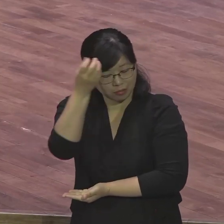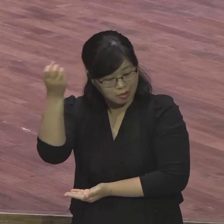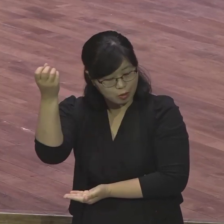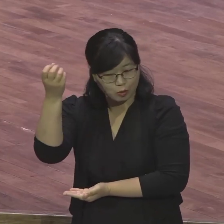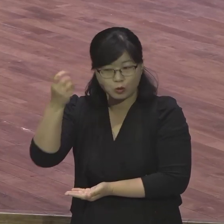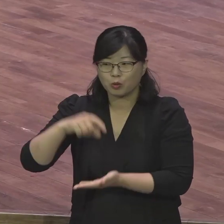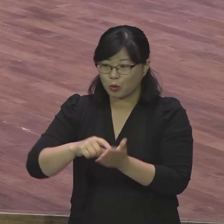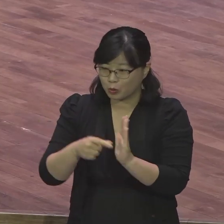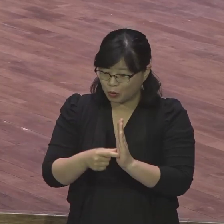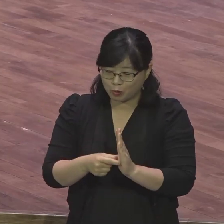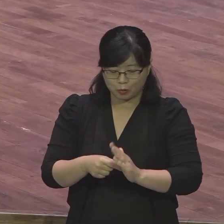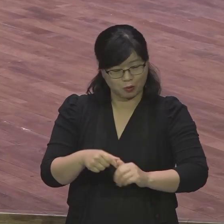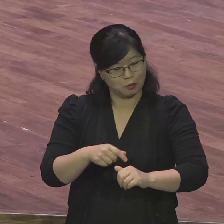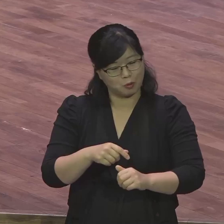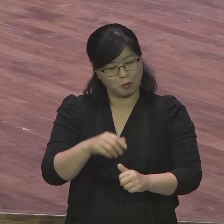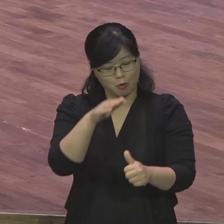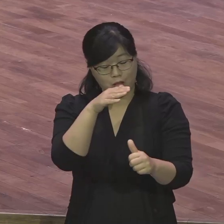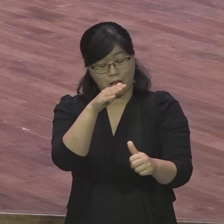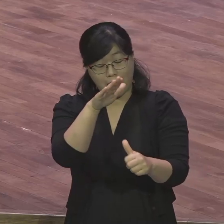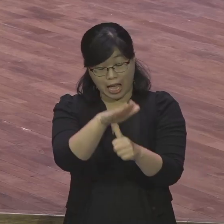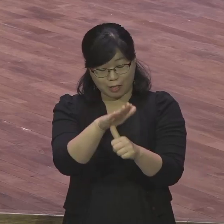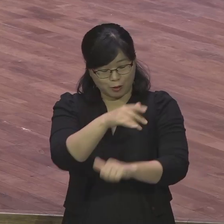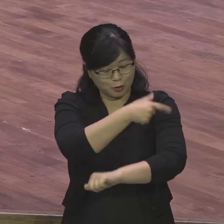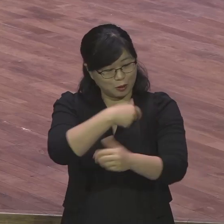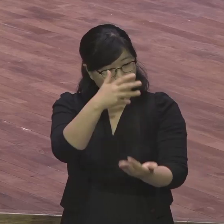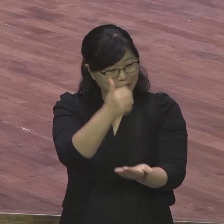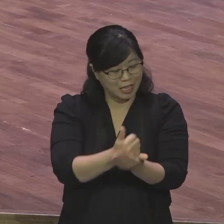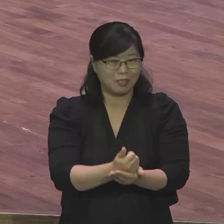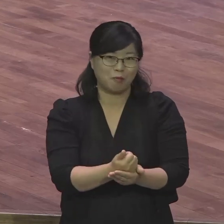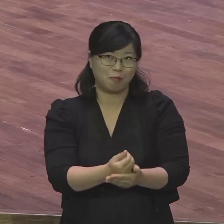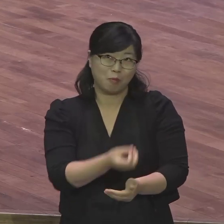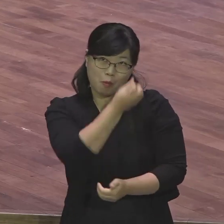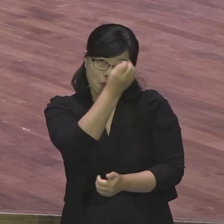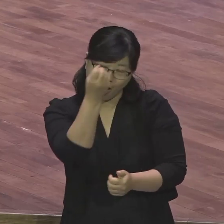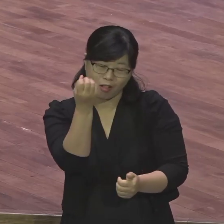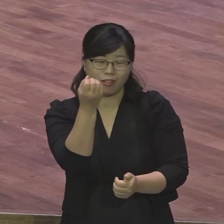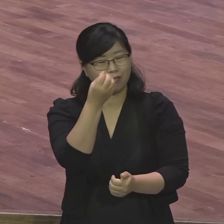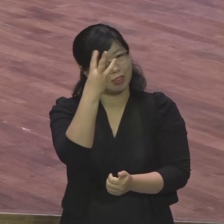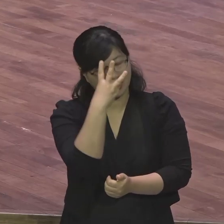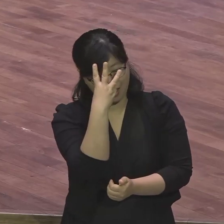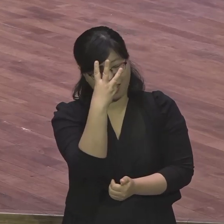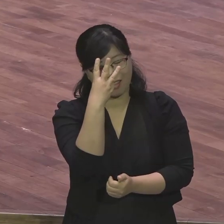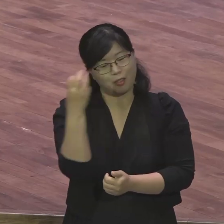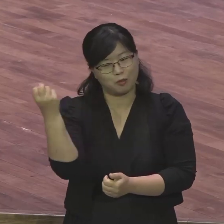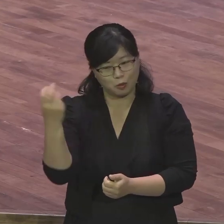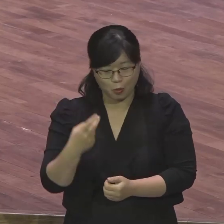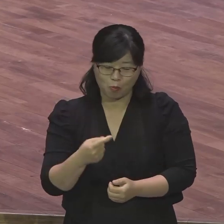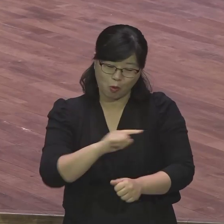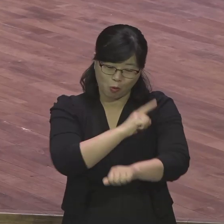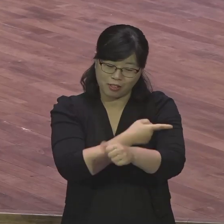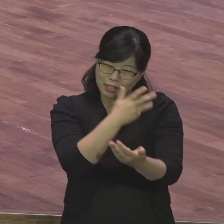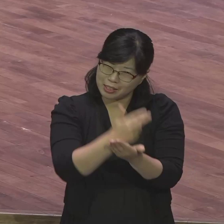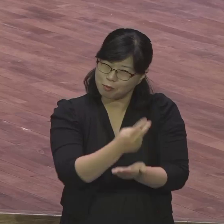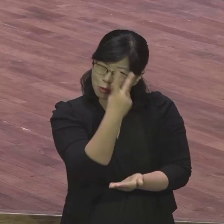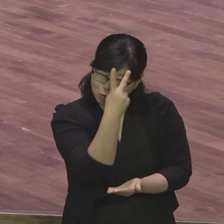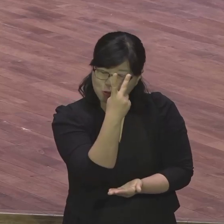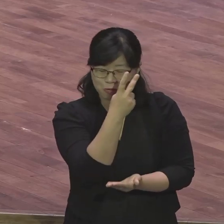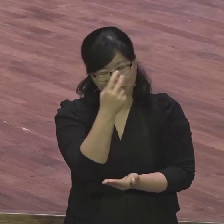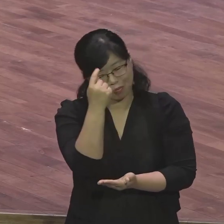사람들은 별 2개, 군사람도 별 1개. 군대는 그래서 구세군이라는 우리 그것도 보수교단이에요.